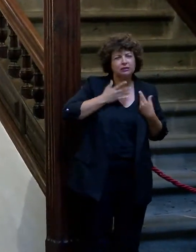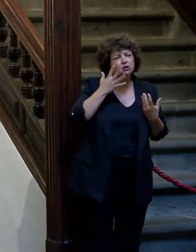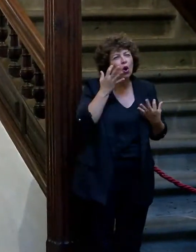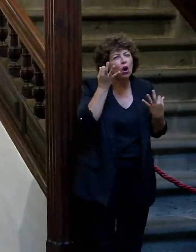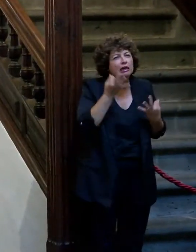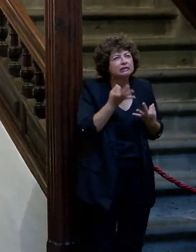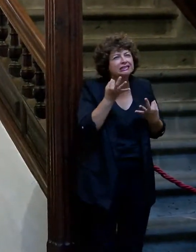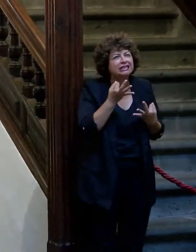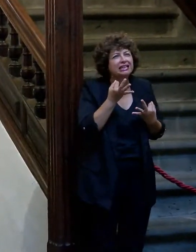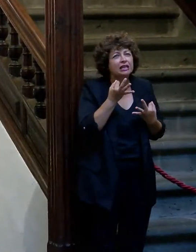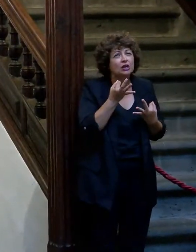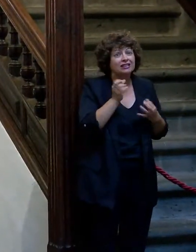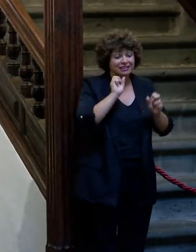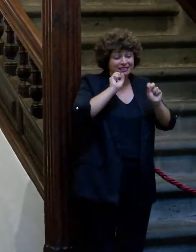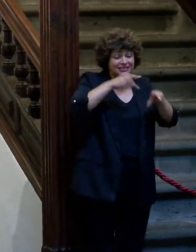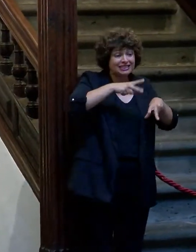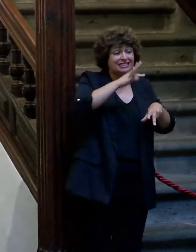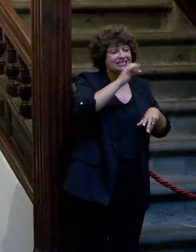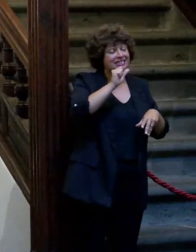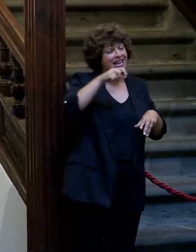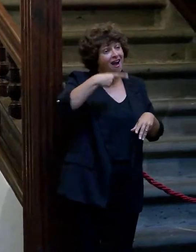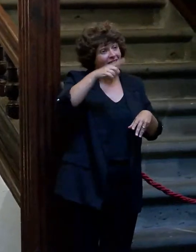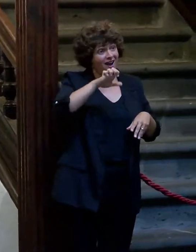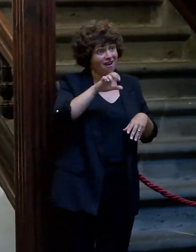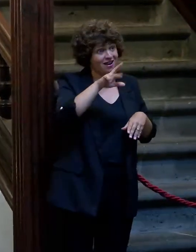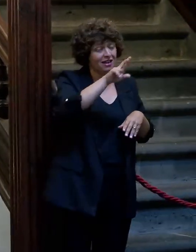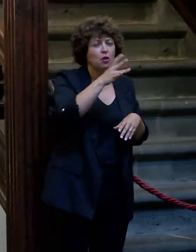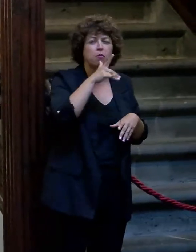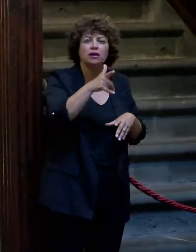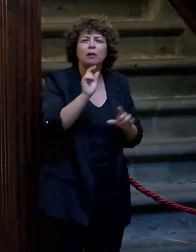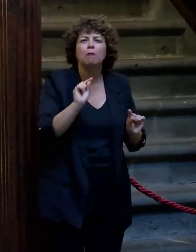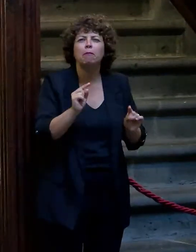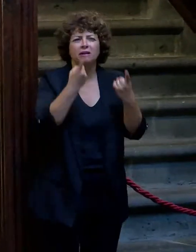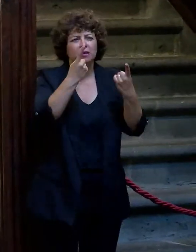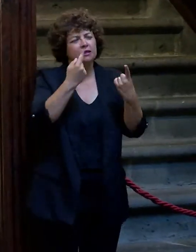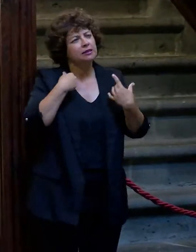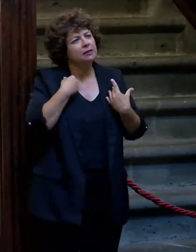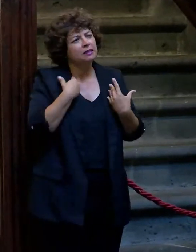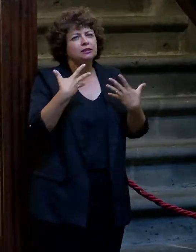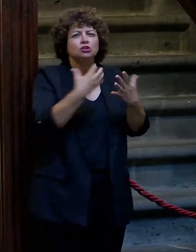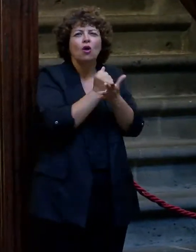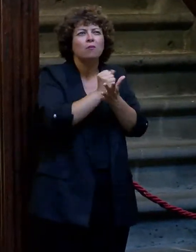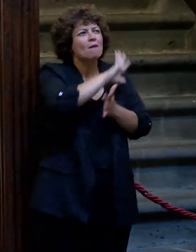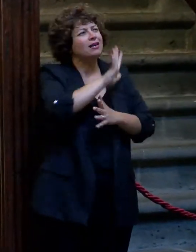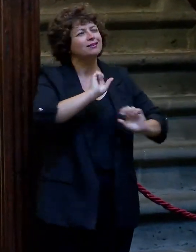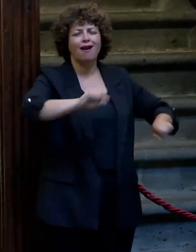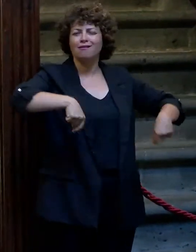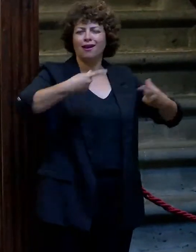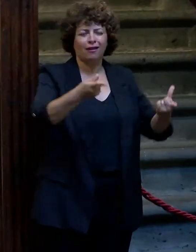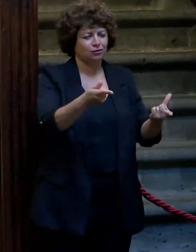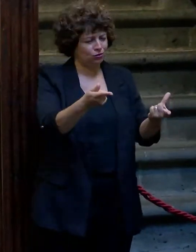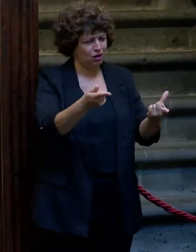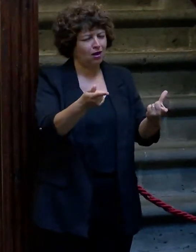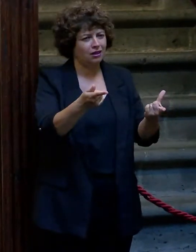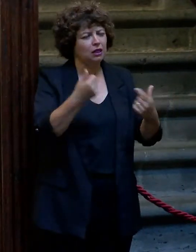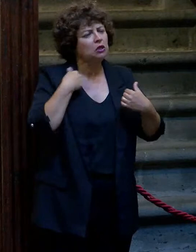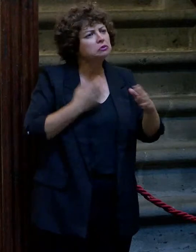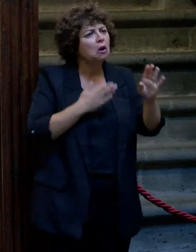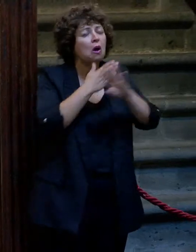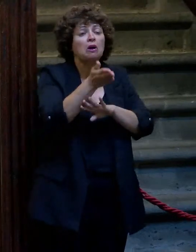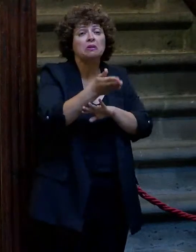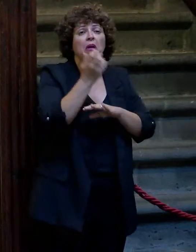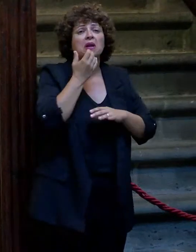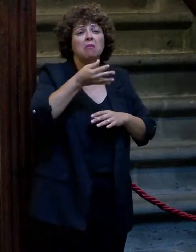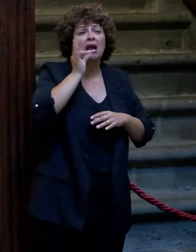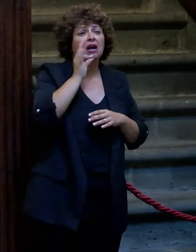que no se hubiera dado sin Tánger, primero, porque me educó de una manera en que a mí todo me parecía natural, pero porque yo iba al Café de